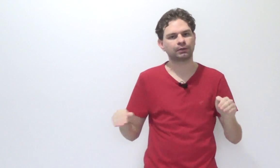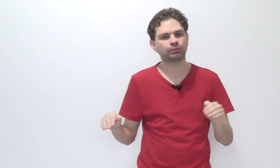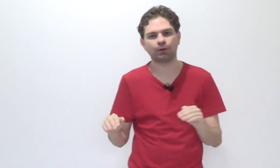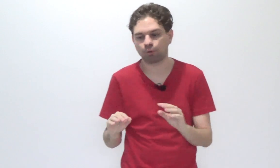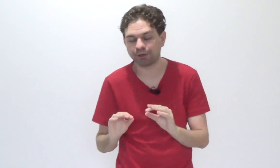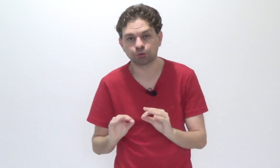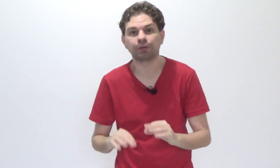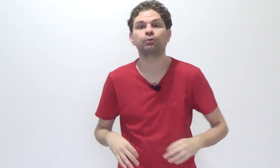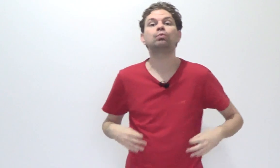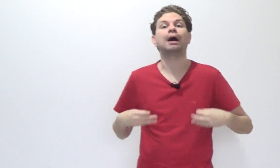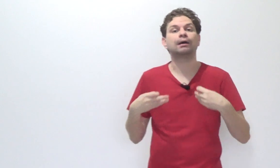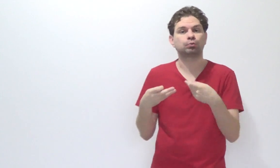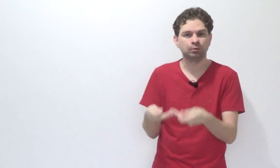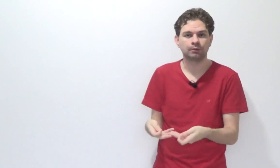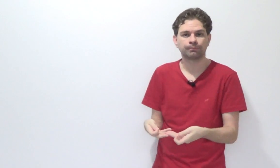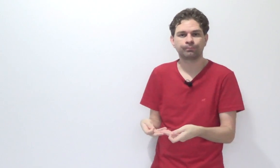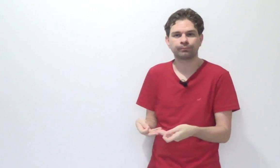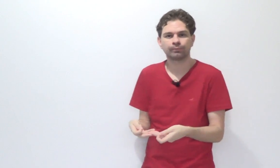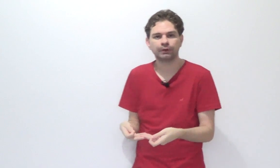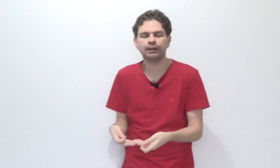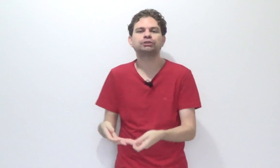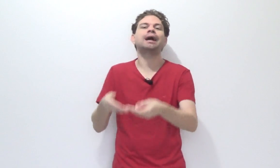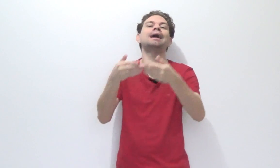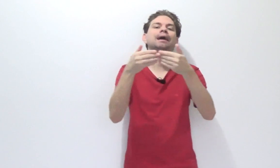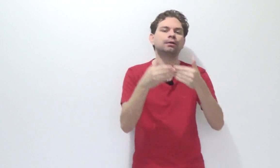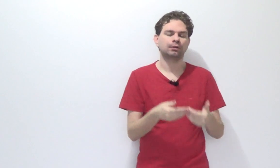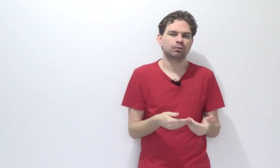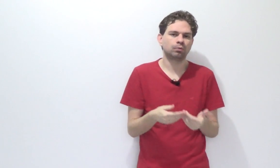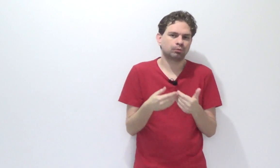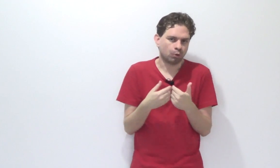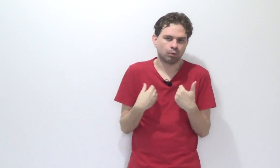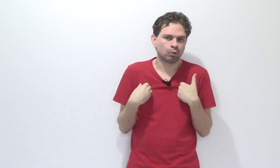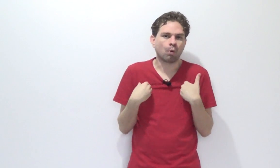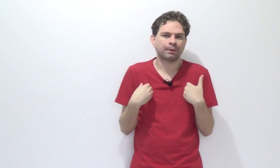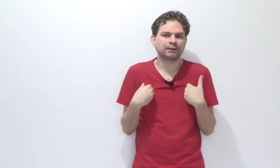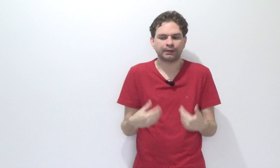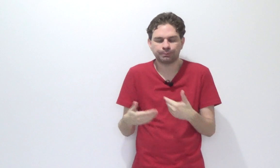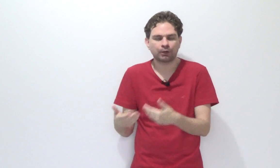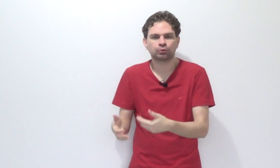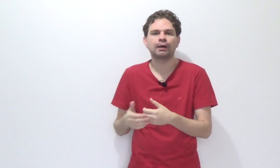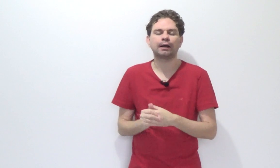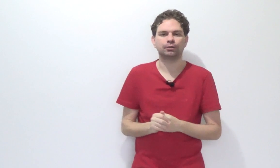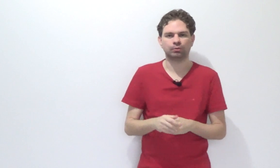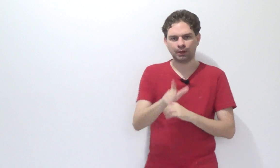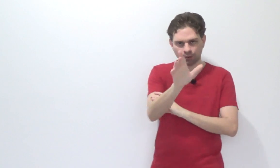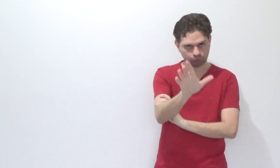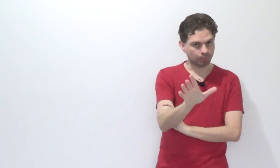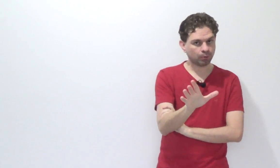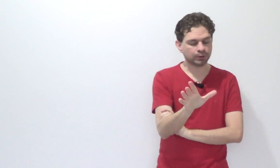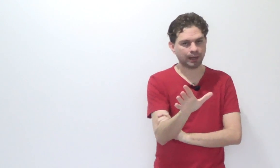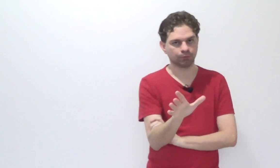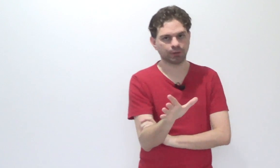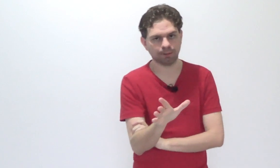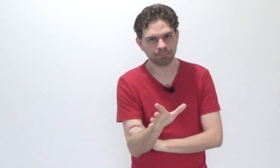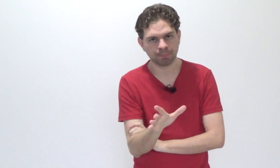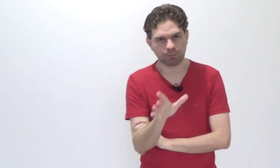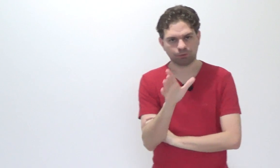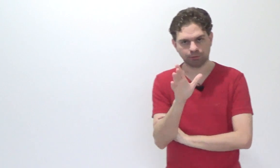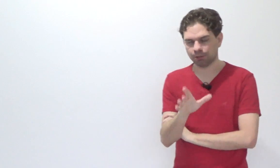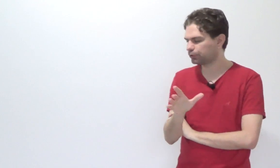ele não tenha cometido nenhum ato, ele já é o competente pra julgar aquilo. Toma cuidado, tá? Toma cuidado pra